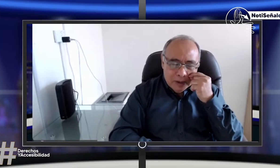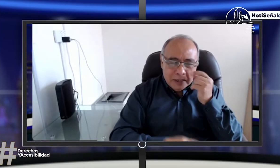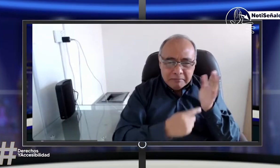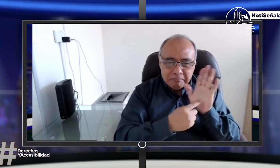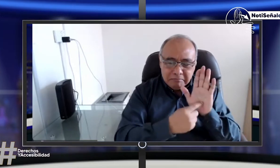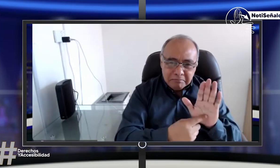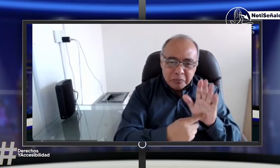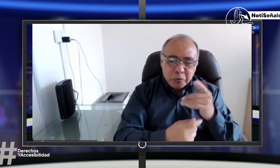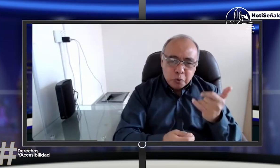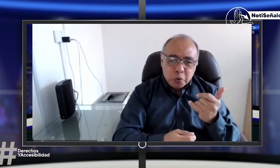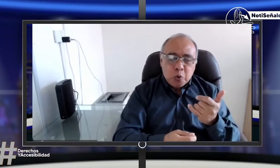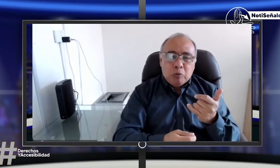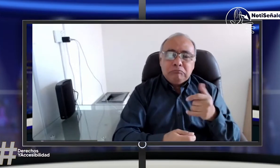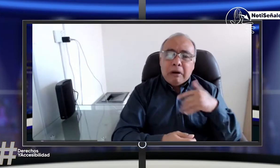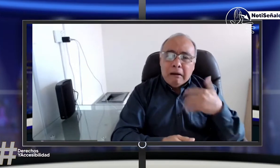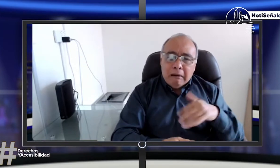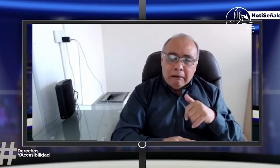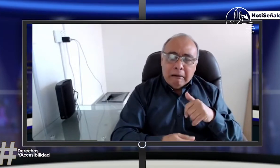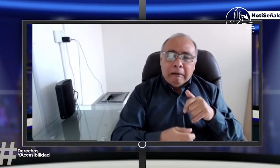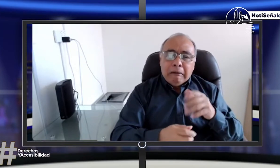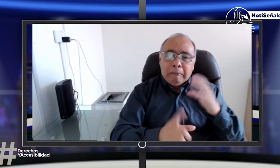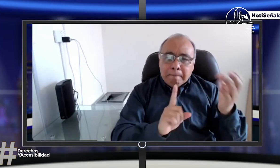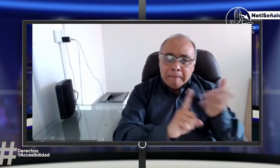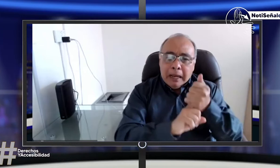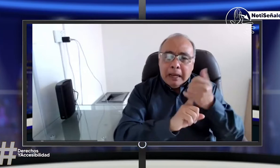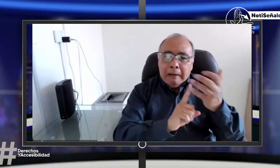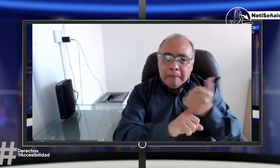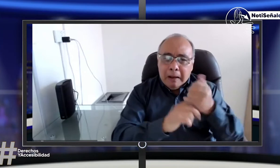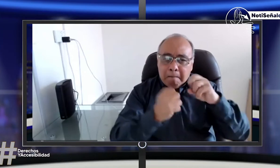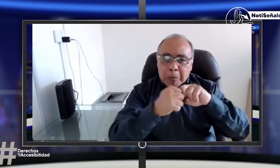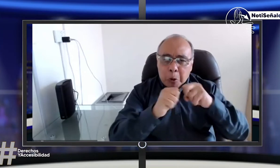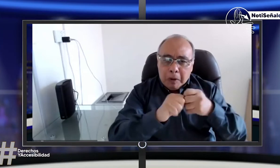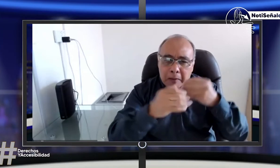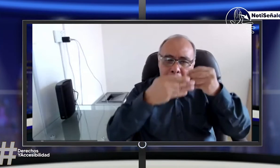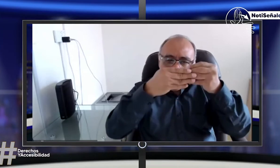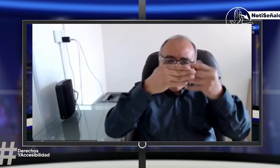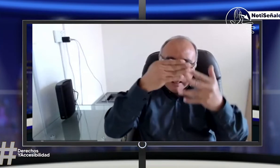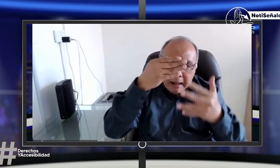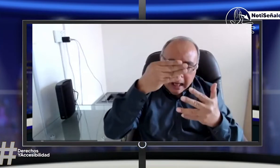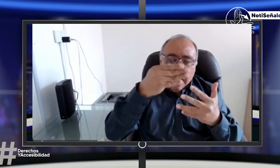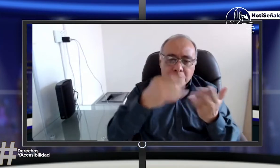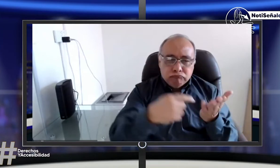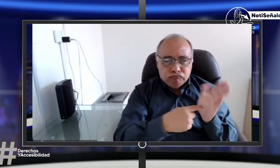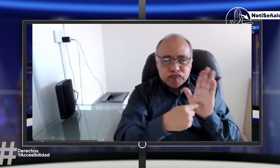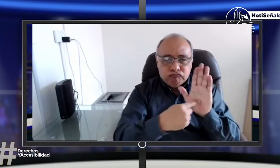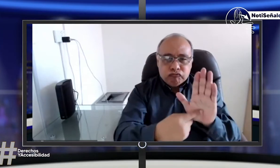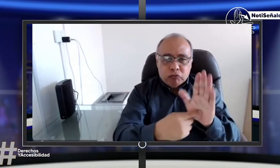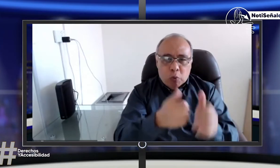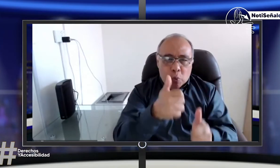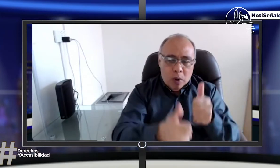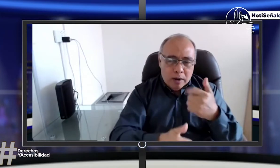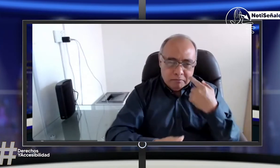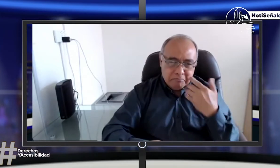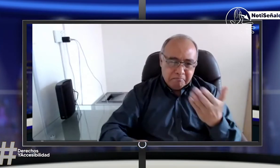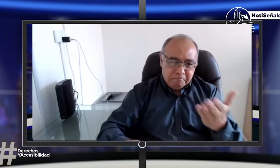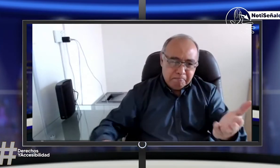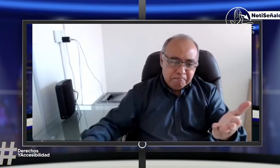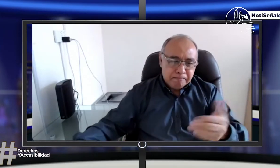Luzmari López, vamos a empezar con este video acerca de los hallazgos que ella ha tenido de unas situaciones que están